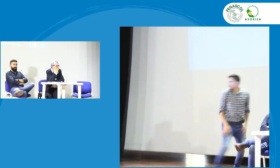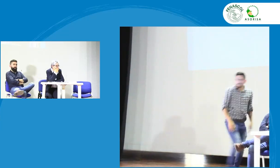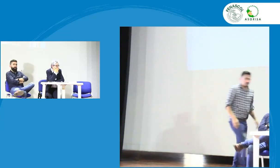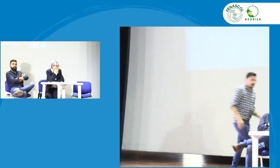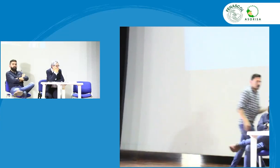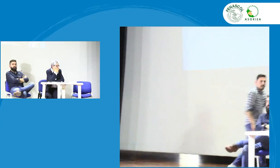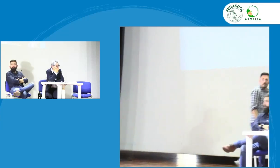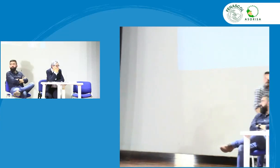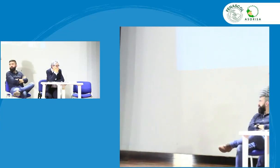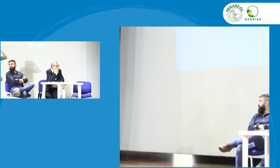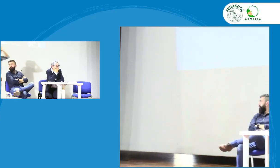asociación